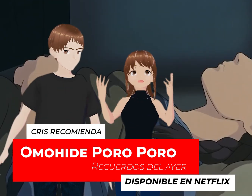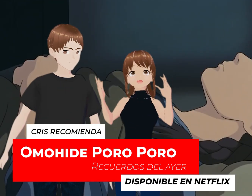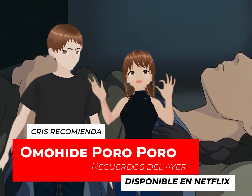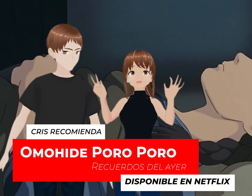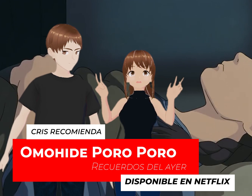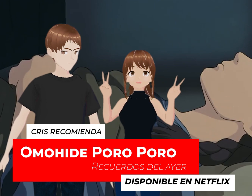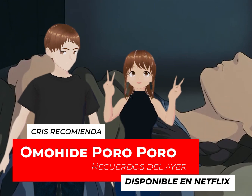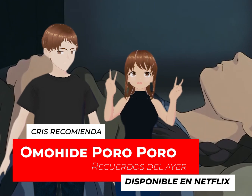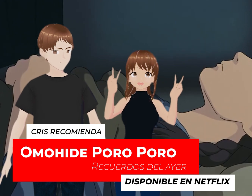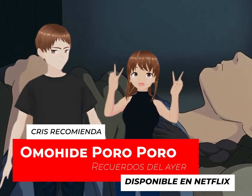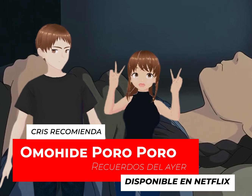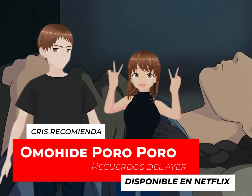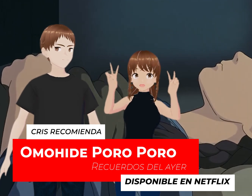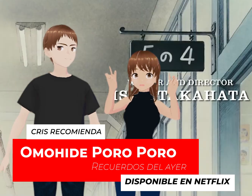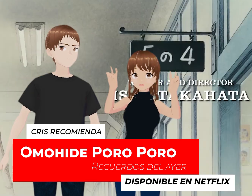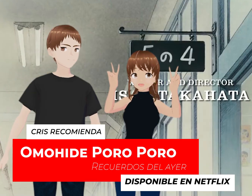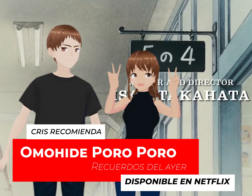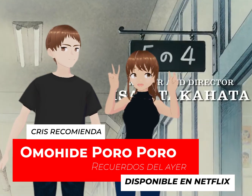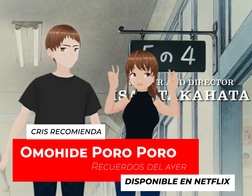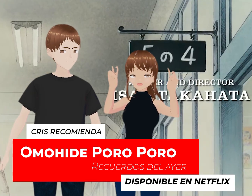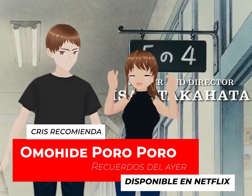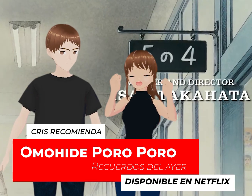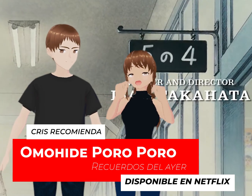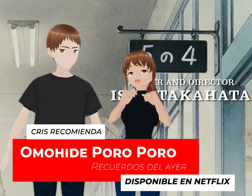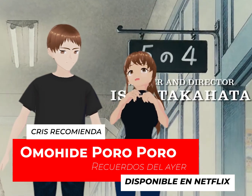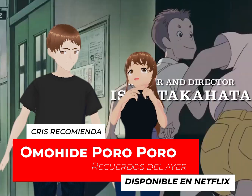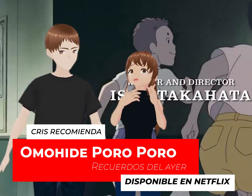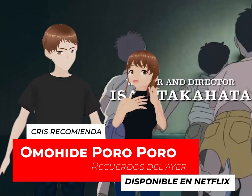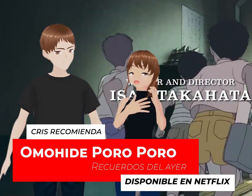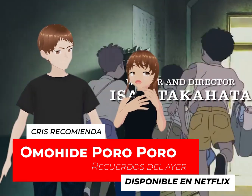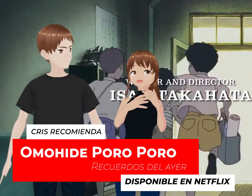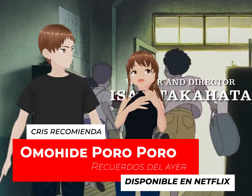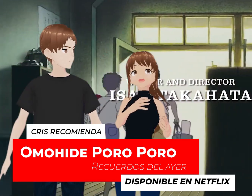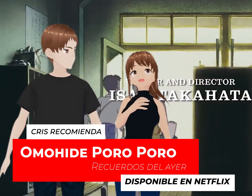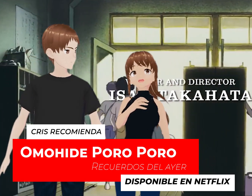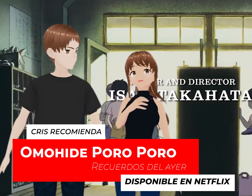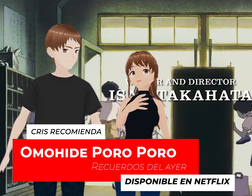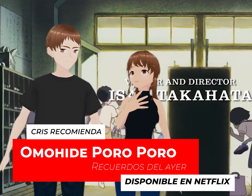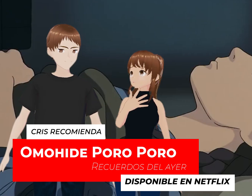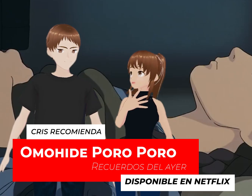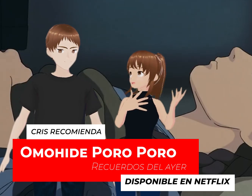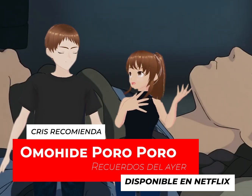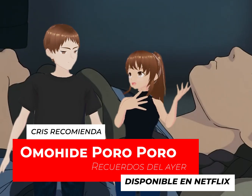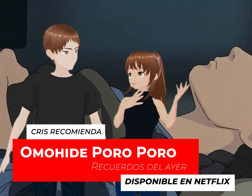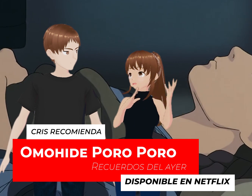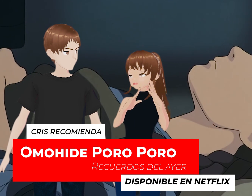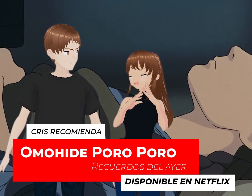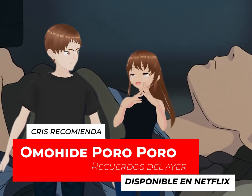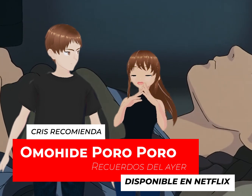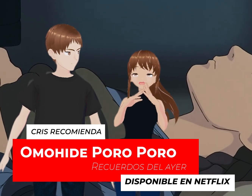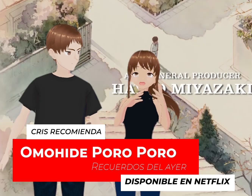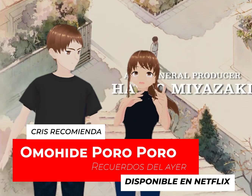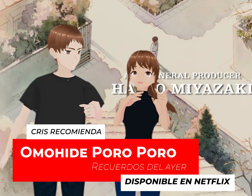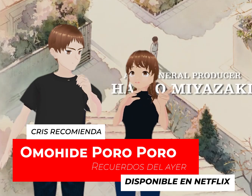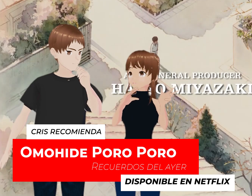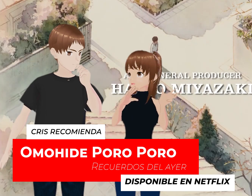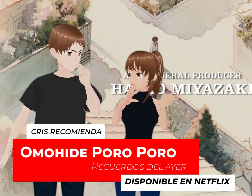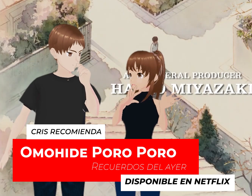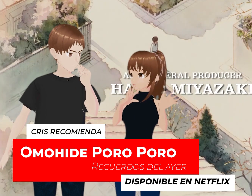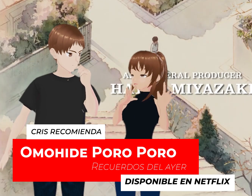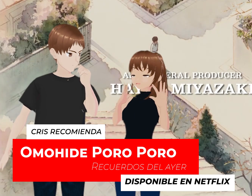sencilla Vamos a ponerle entre comillas sencilla Porque trata de una muchacha de 28